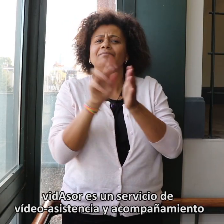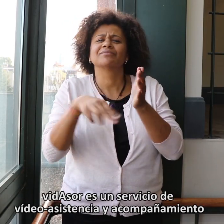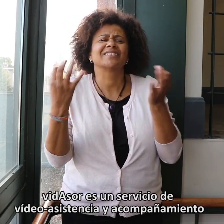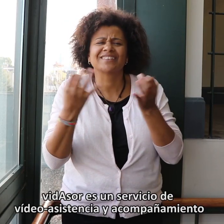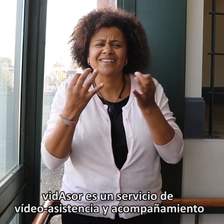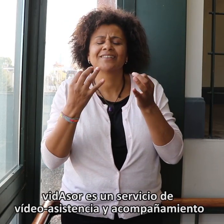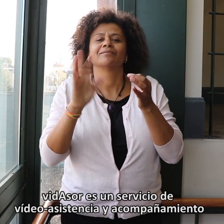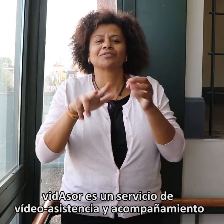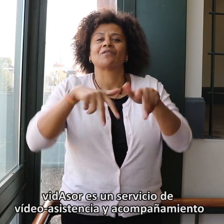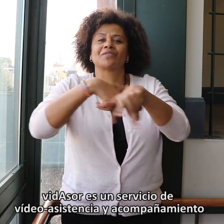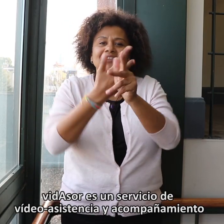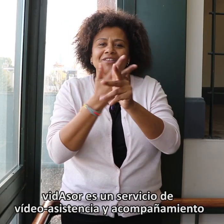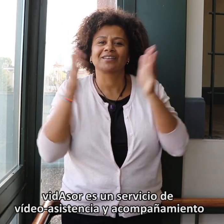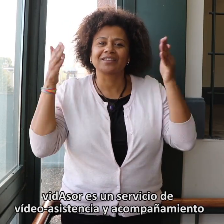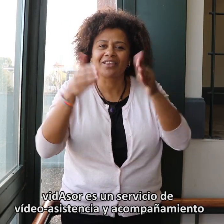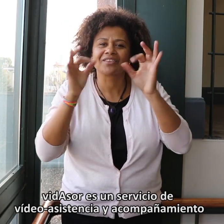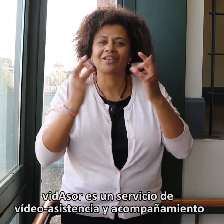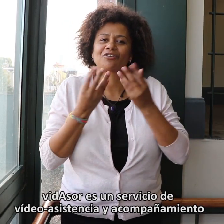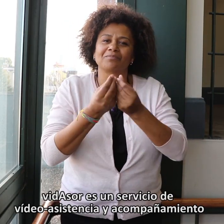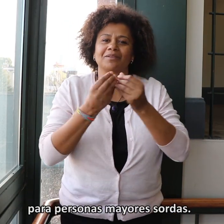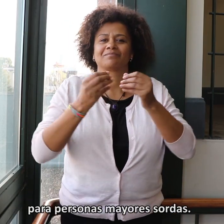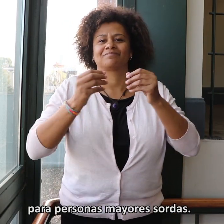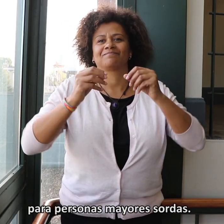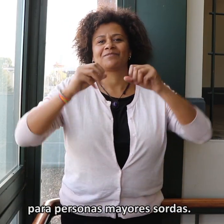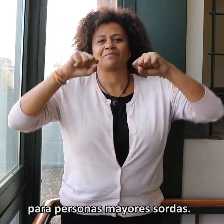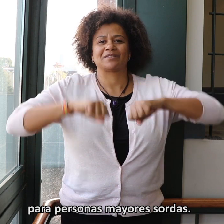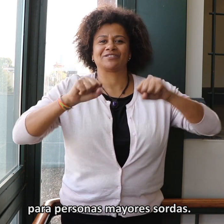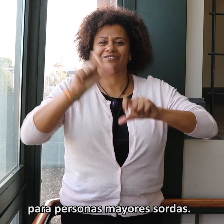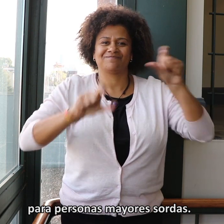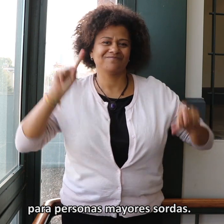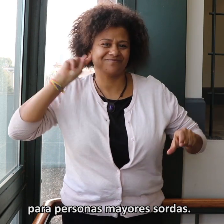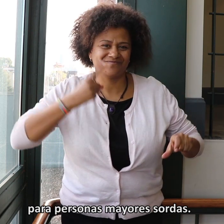Vidasora es un servicio de videoasistencia y acompañamiento para personas mayores sordas.